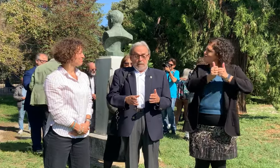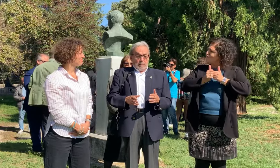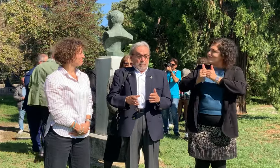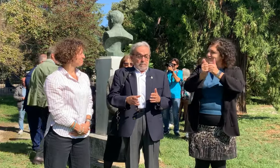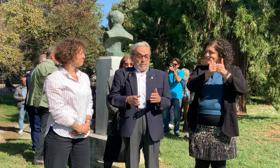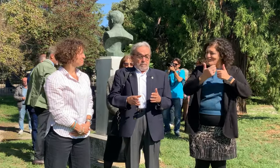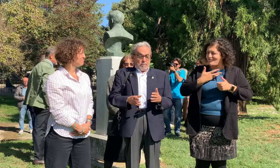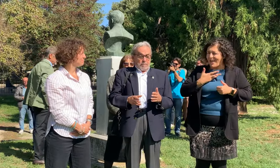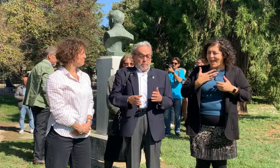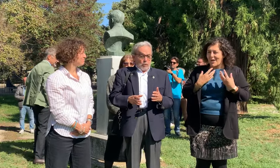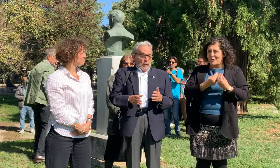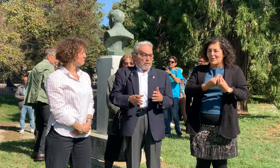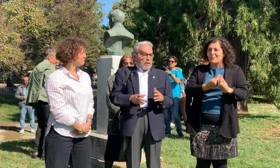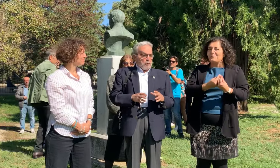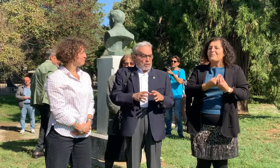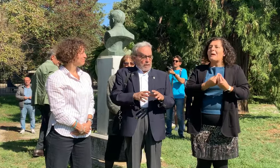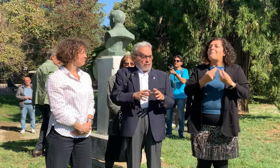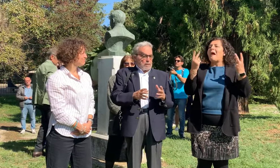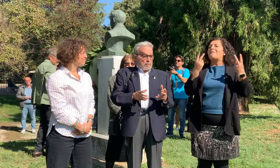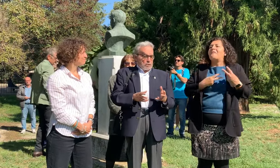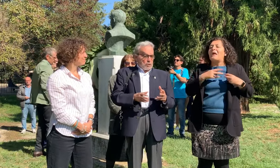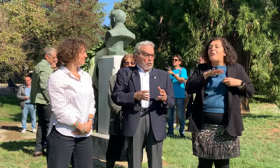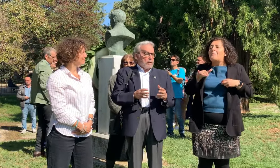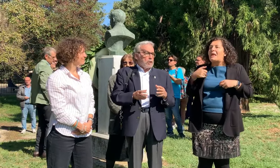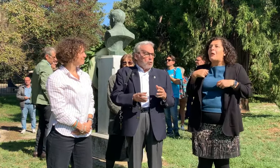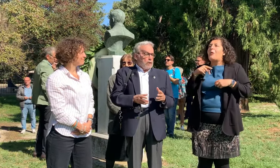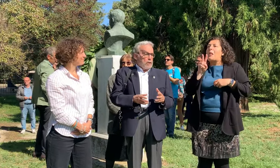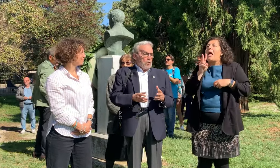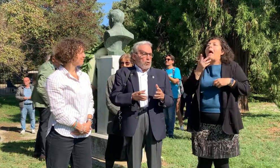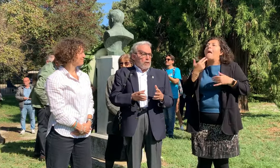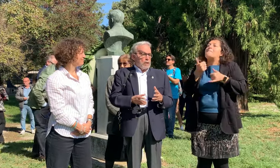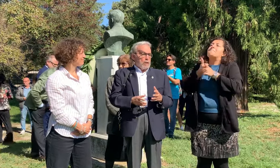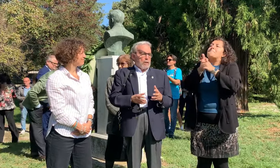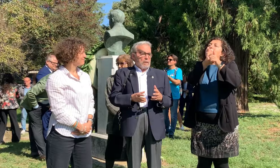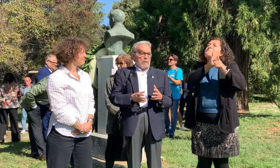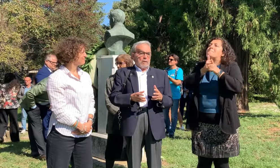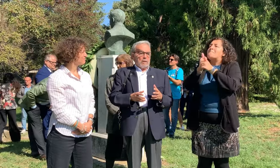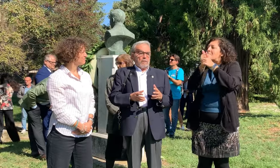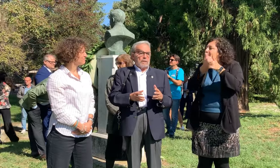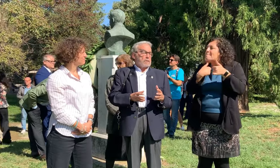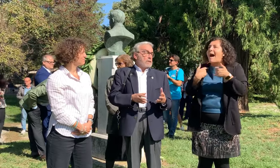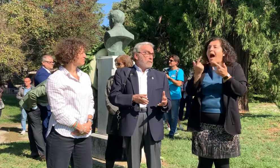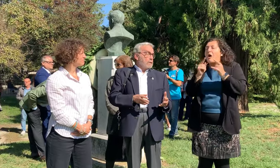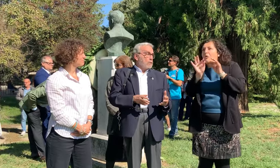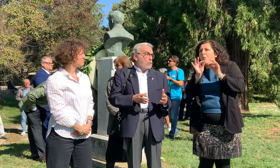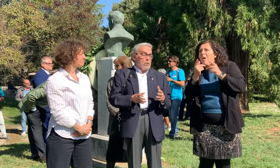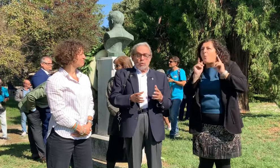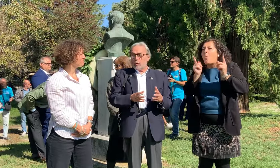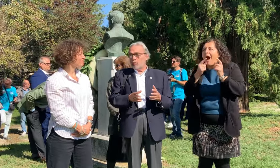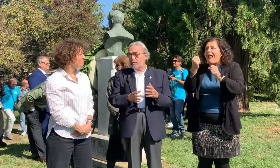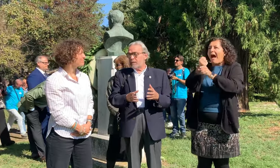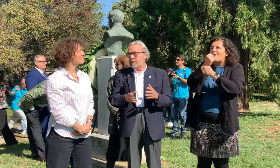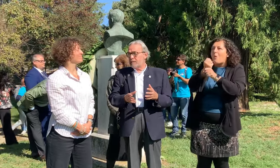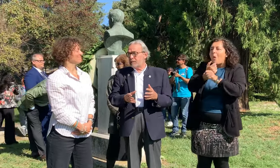non avevamo l'esatta dimensione di quello che faceva o non faceva.